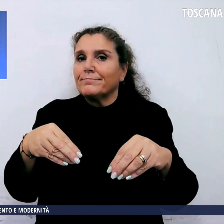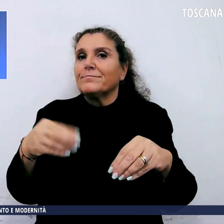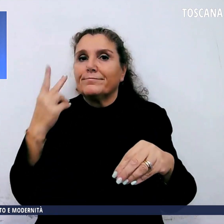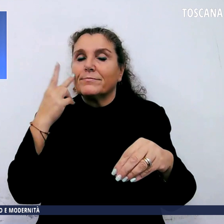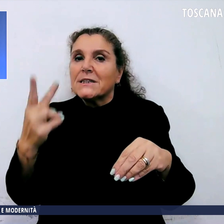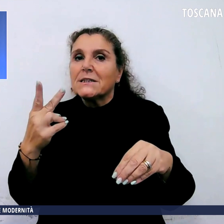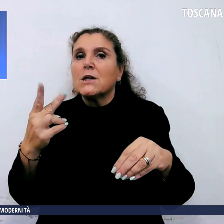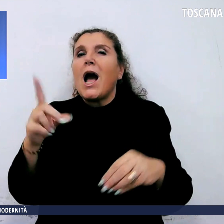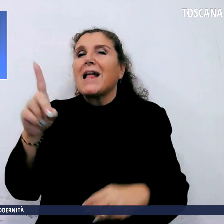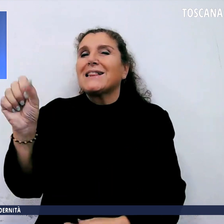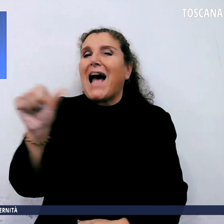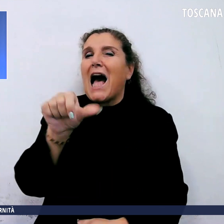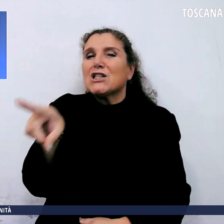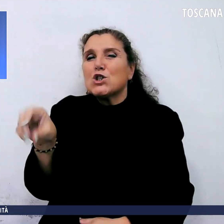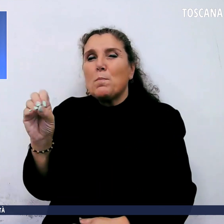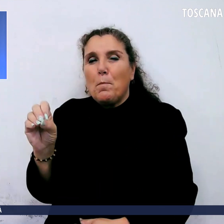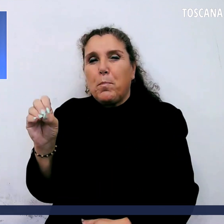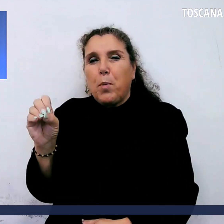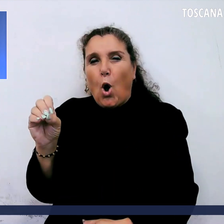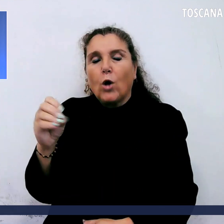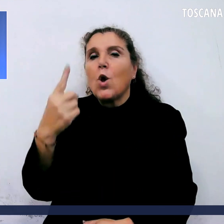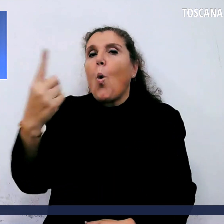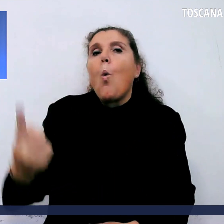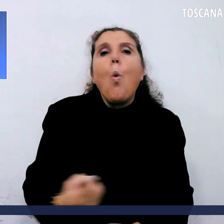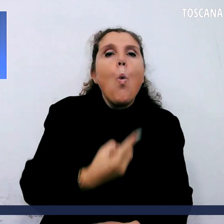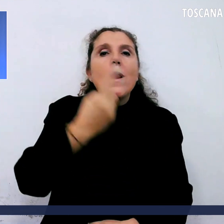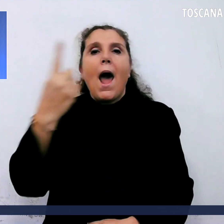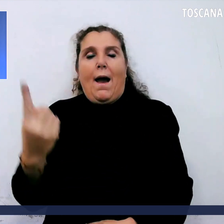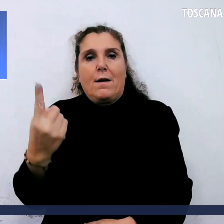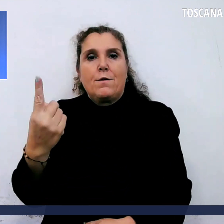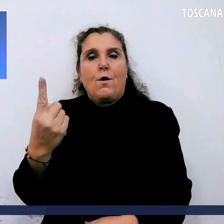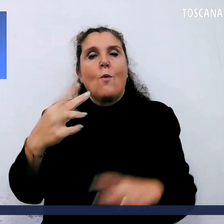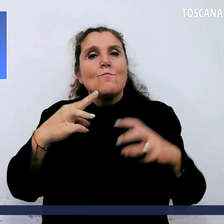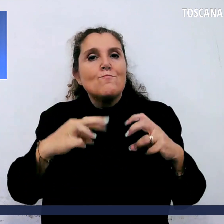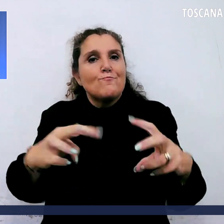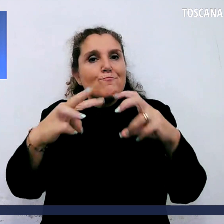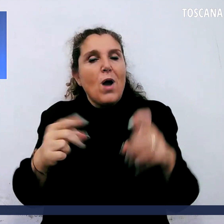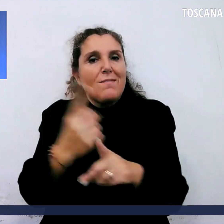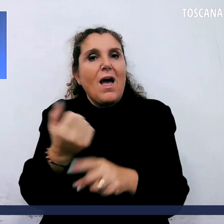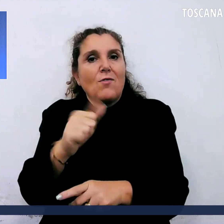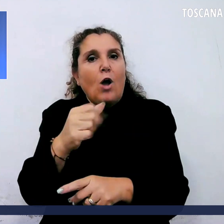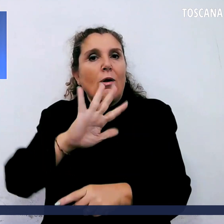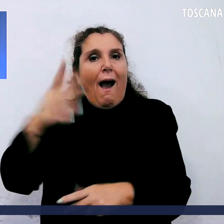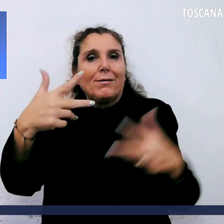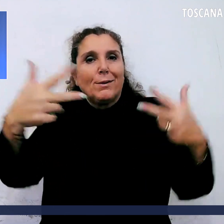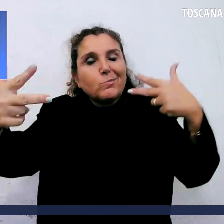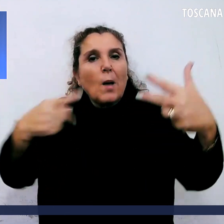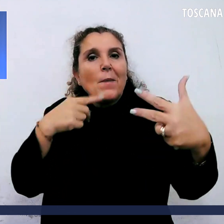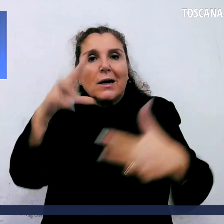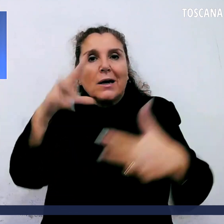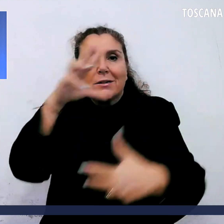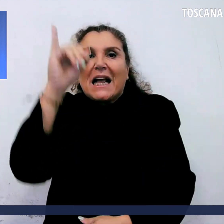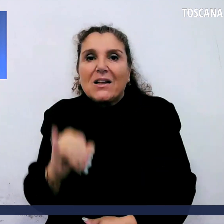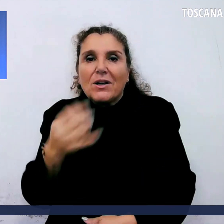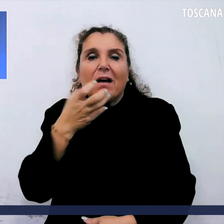della durata di un anno. In corso l'esame di altri filmati per identificare e denunciare gli altri partecipanti